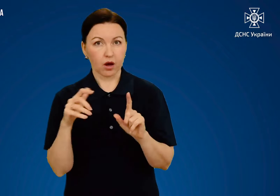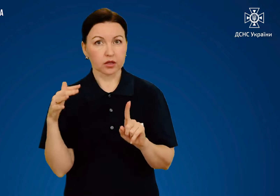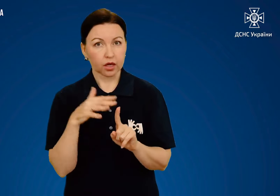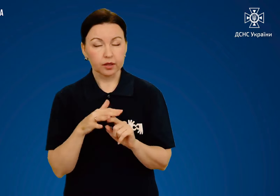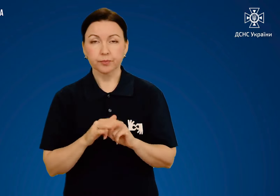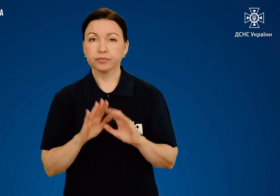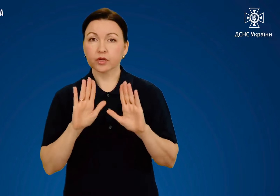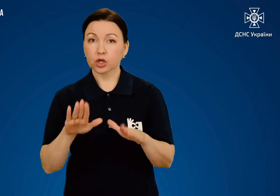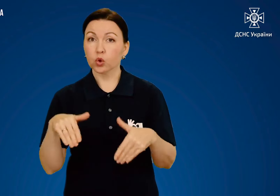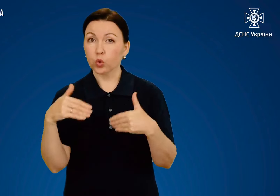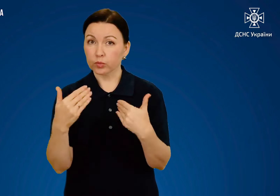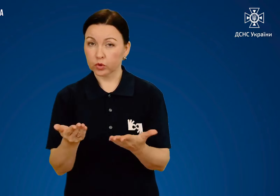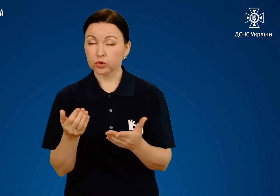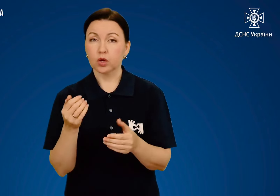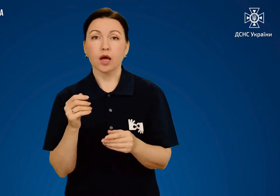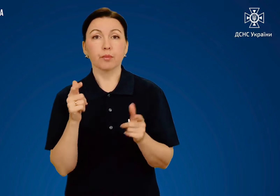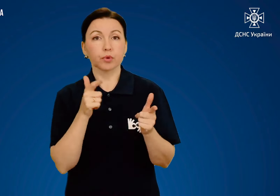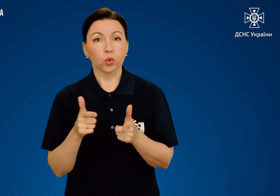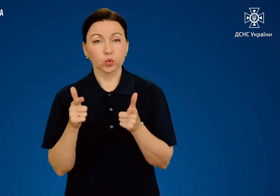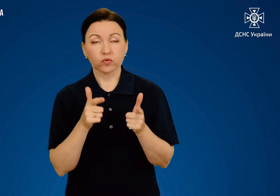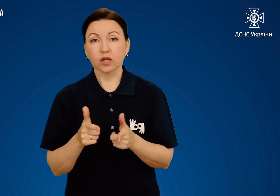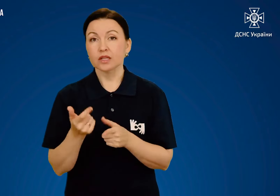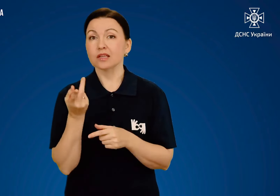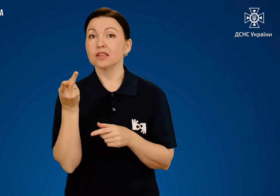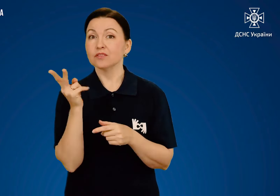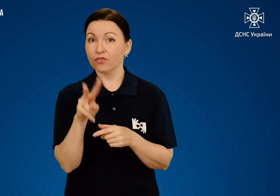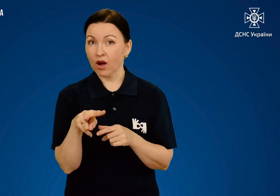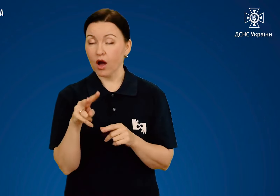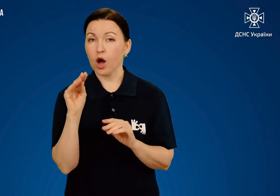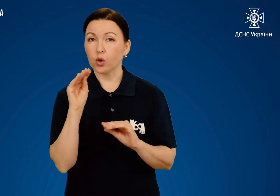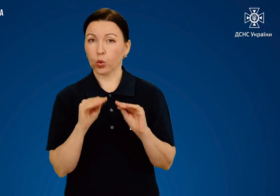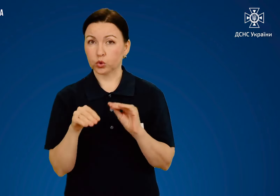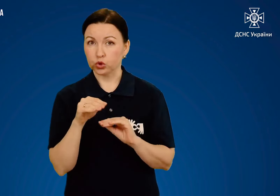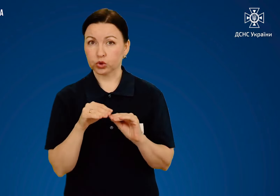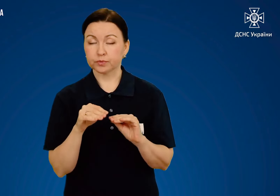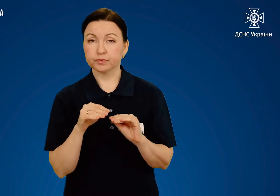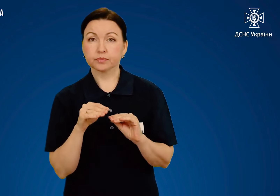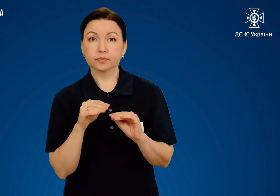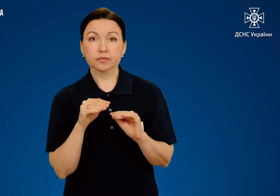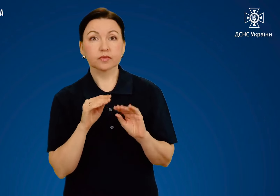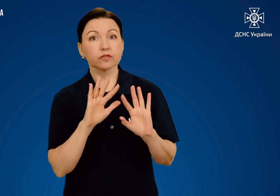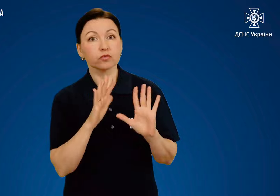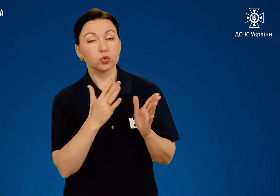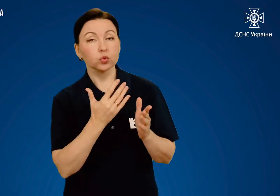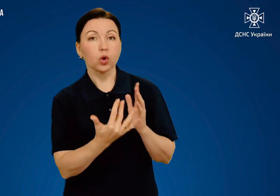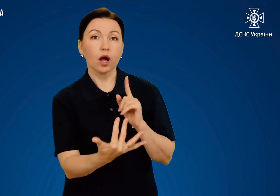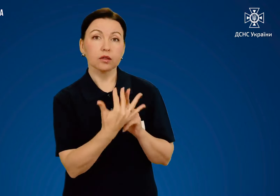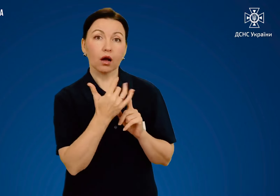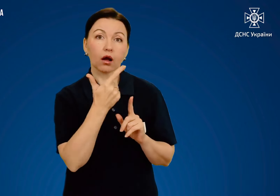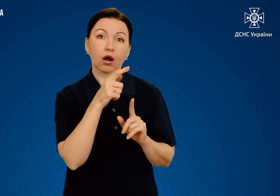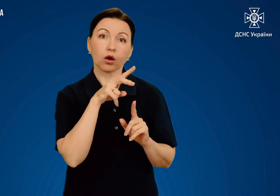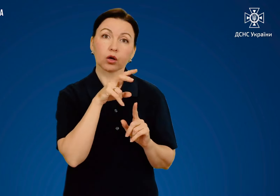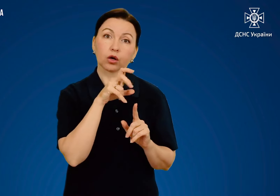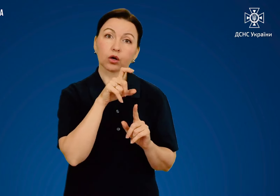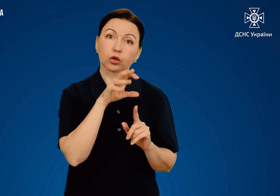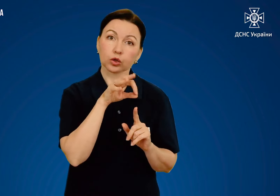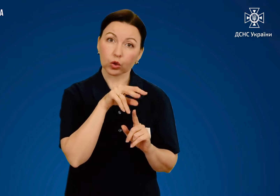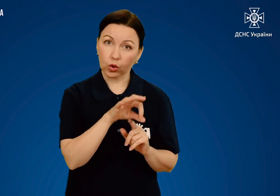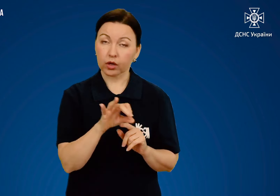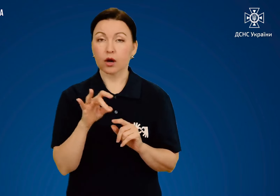Рекомендується приготувати два розчини – на випадок атаки хлором і аміаком. Їх